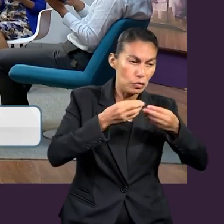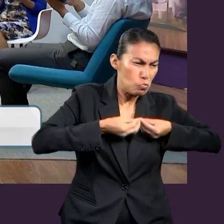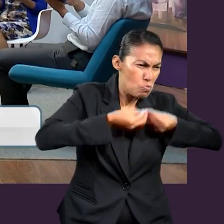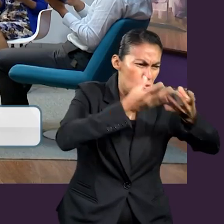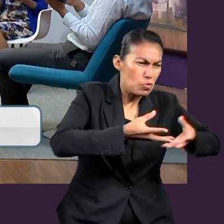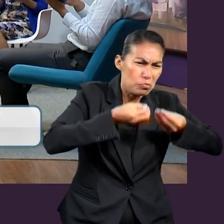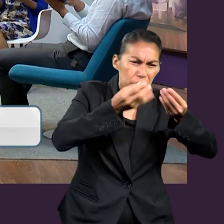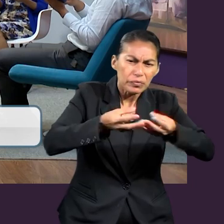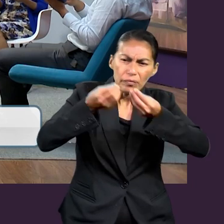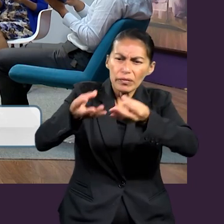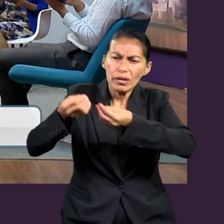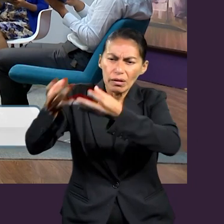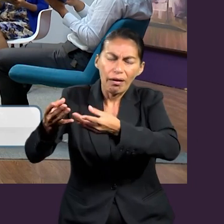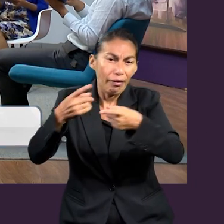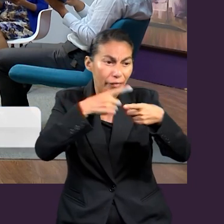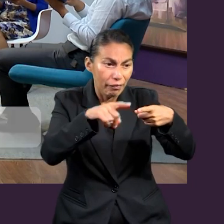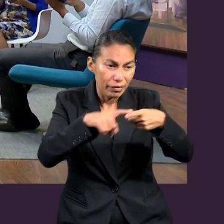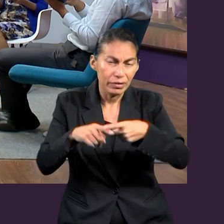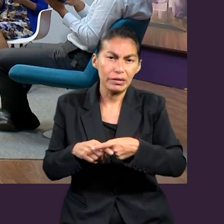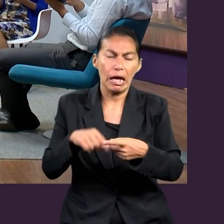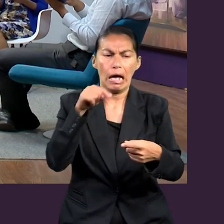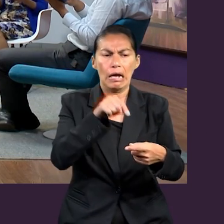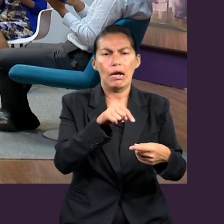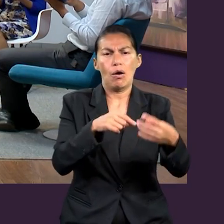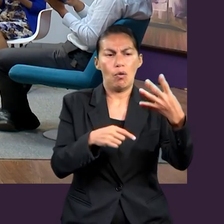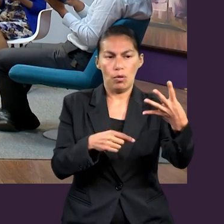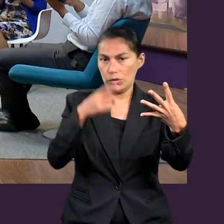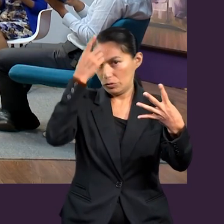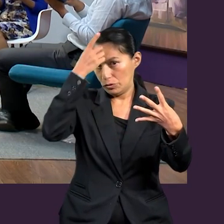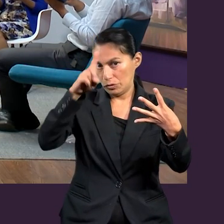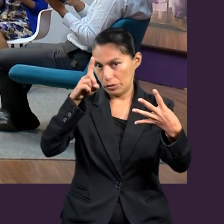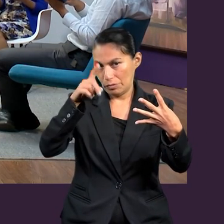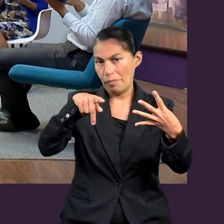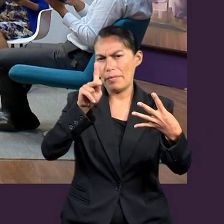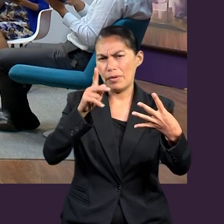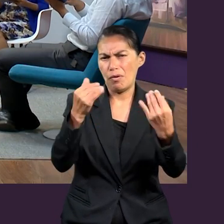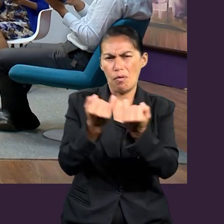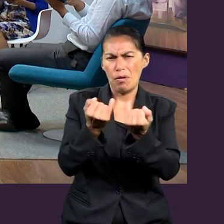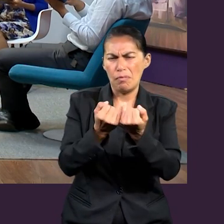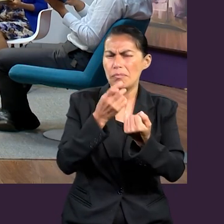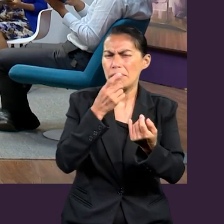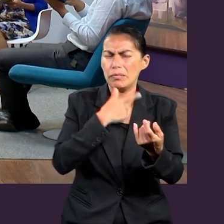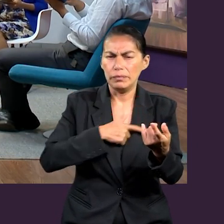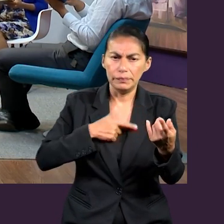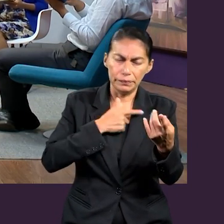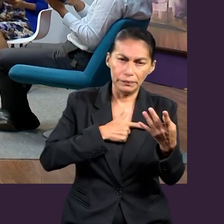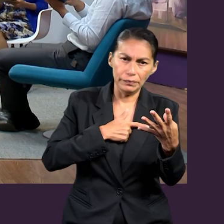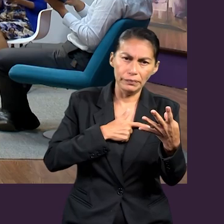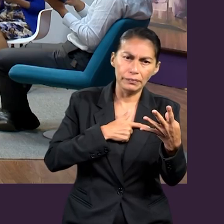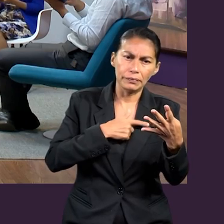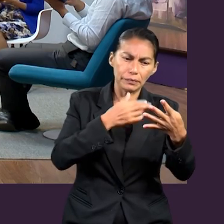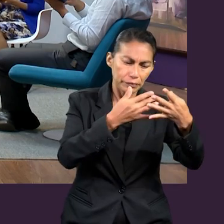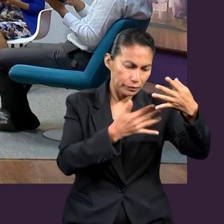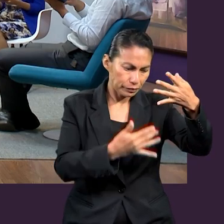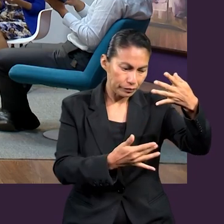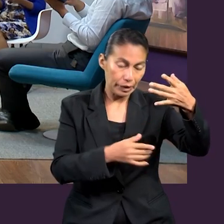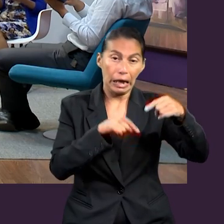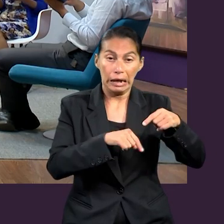podemos identificar cuatro dones. Pero me gusta también porque a continuación se presenta con qué propósito también. qué propósito.